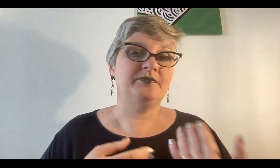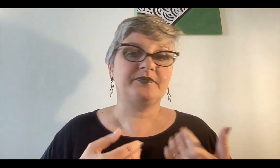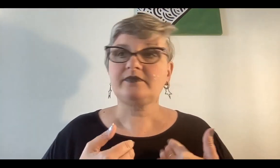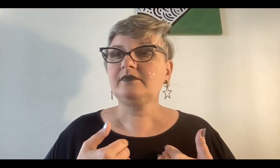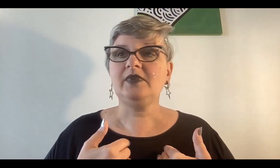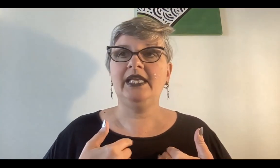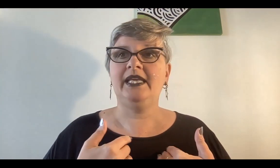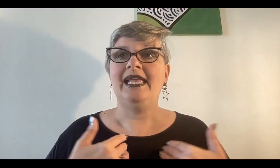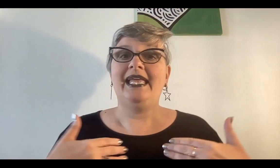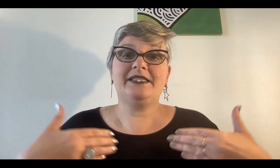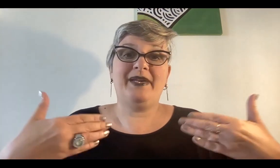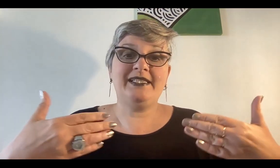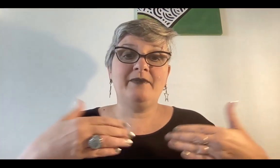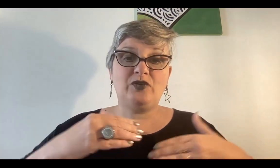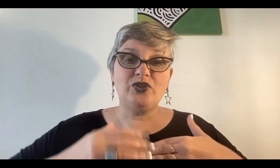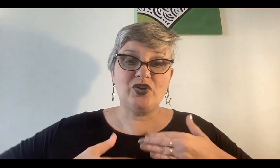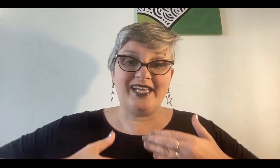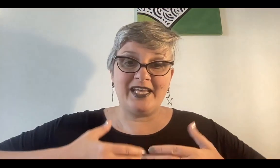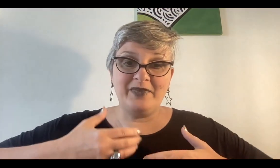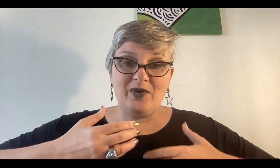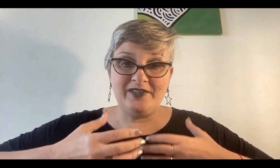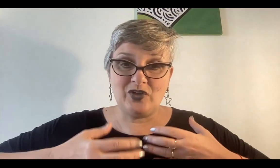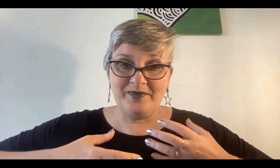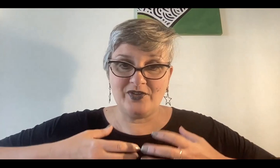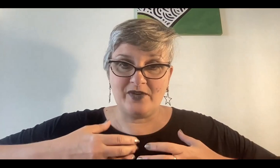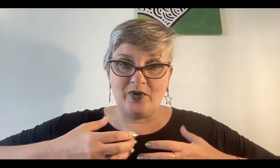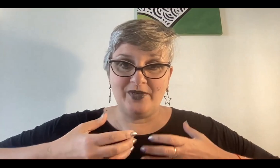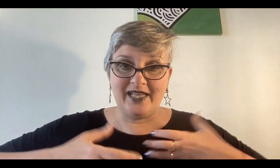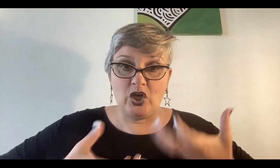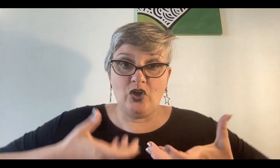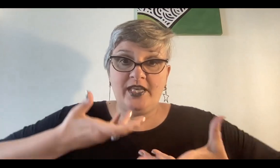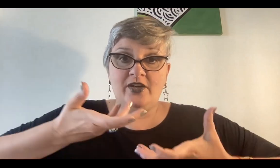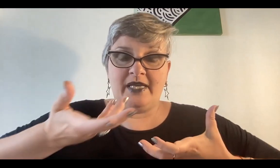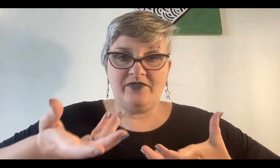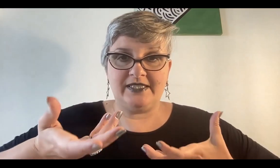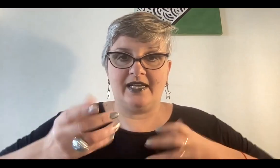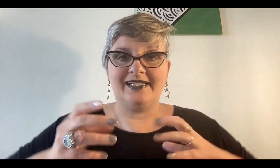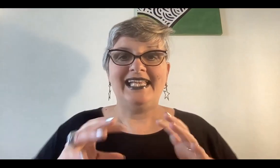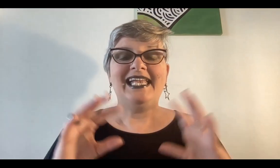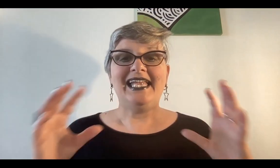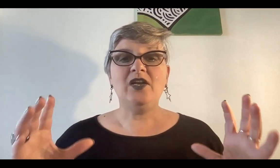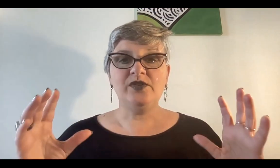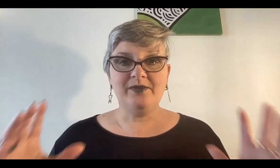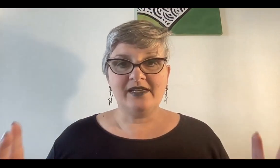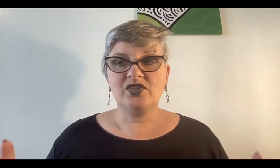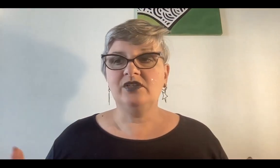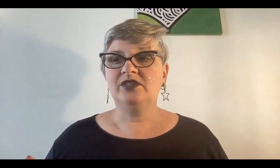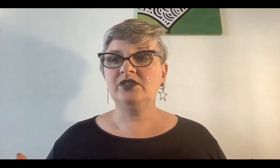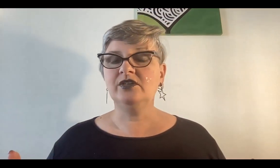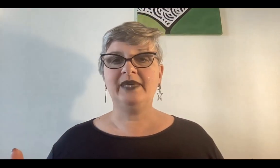expresarme todo eso que germinó adentro mío, ese fuego interno, lo quiero manifestar. El universo nos